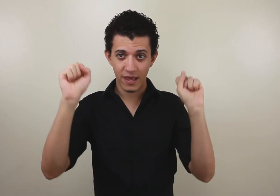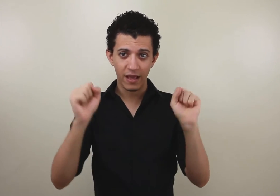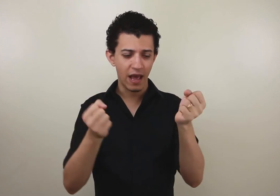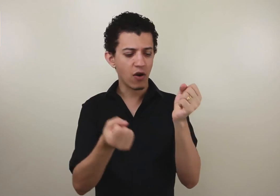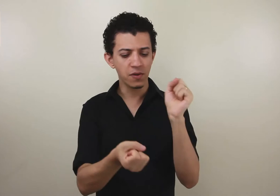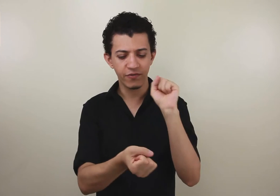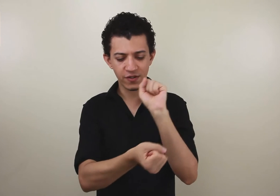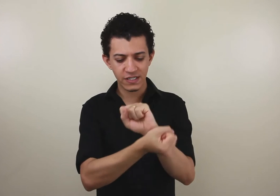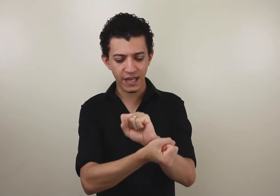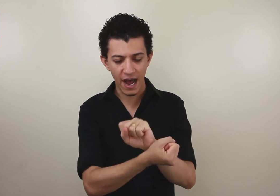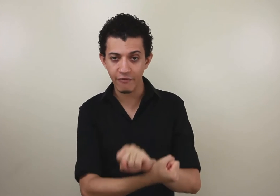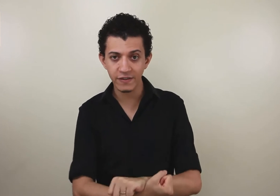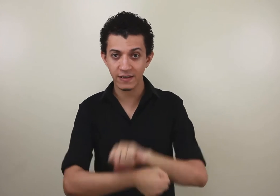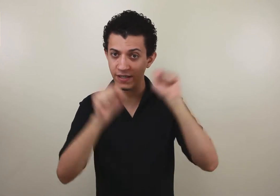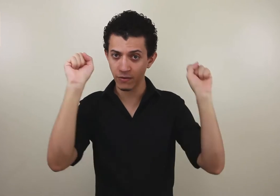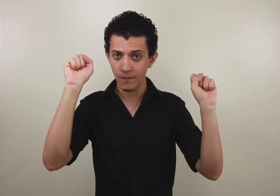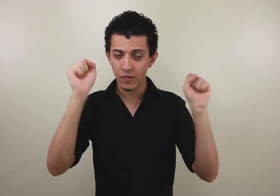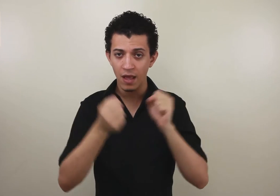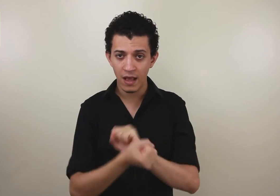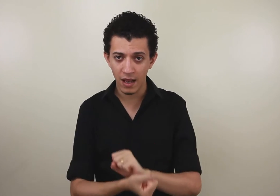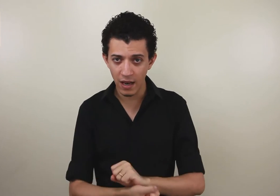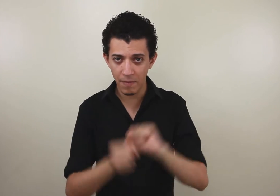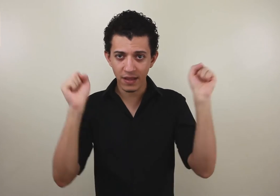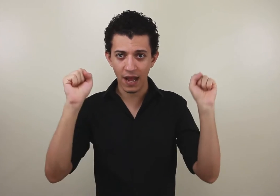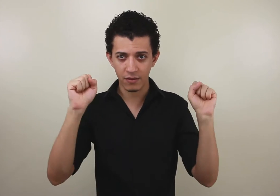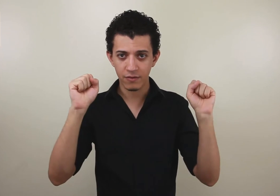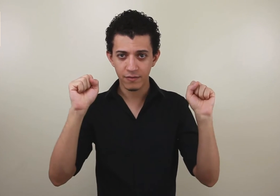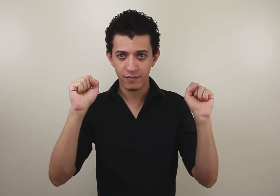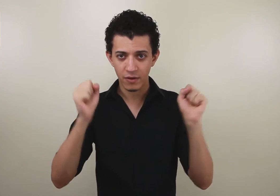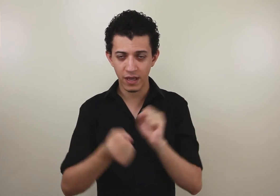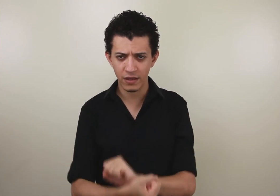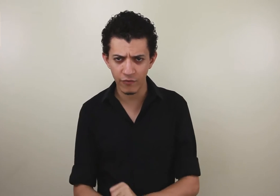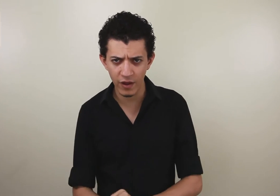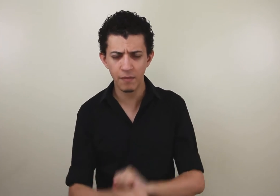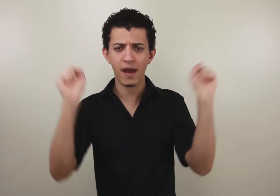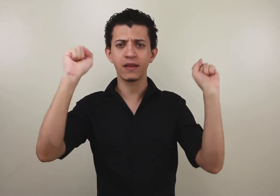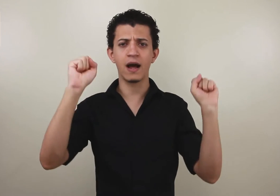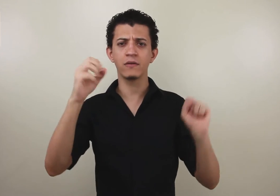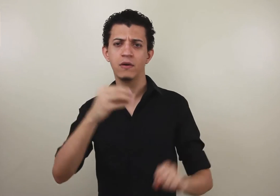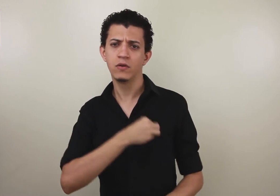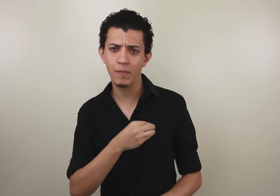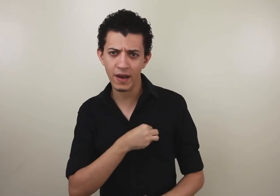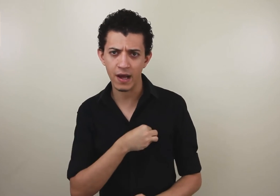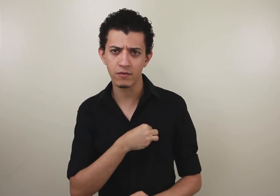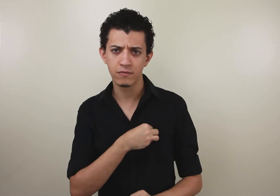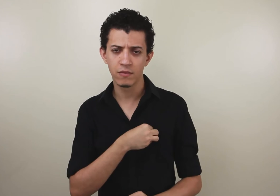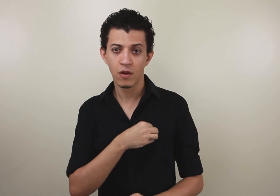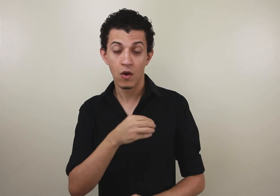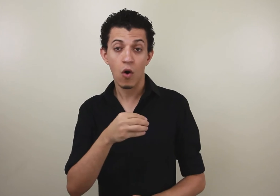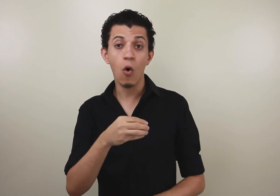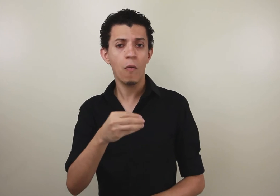É como se fosse escravo e está sendo libertado. Então, foi libertado do pecado. Ou,